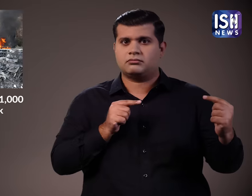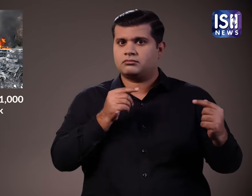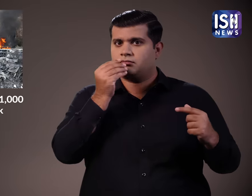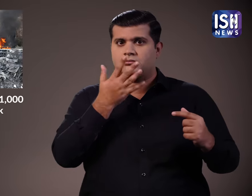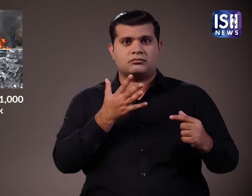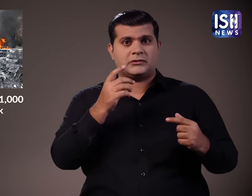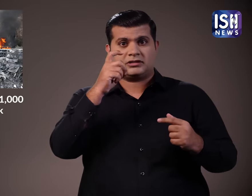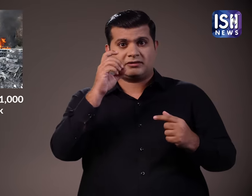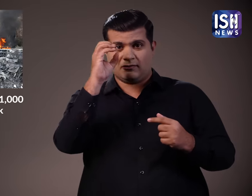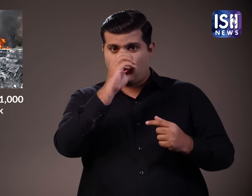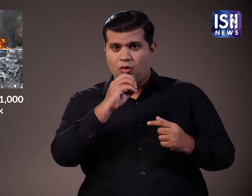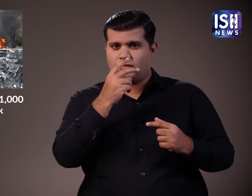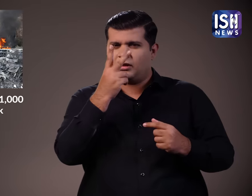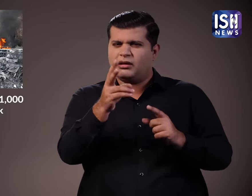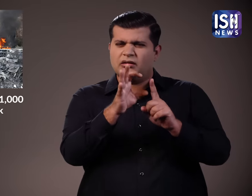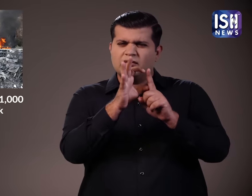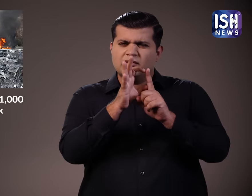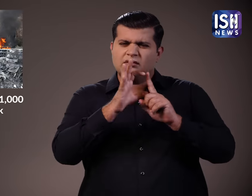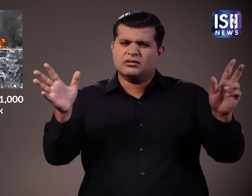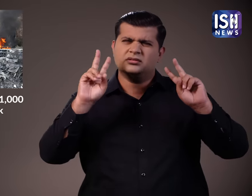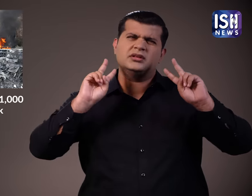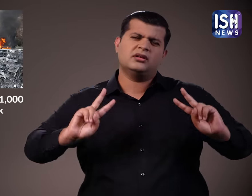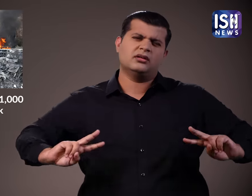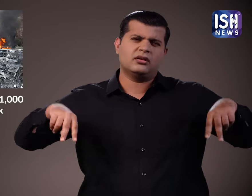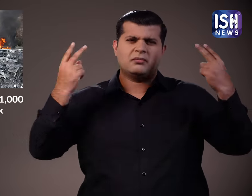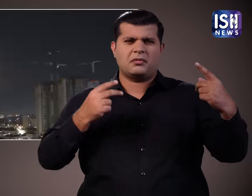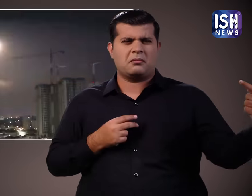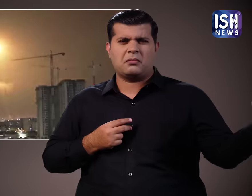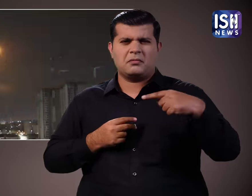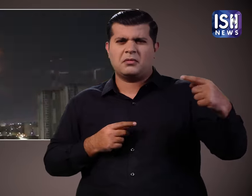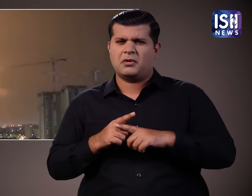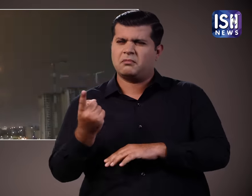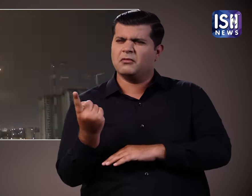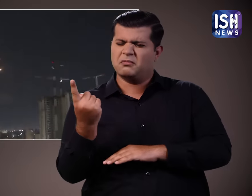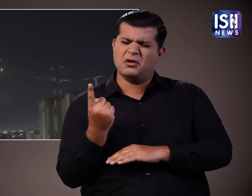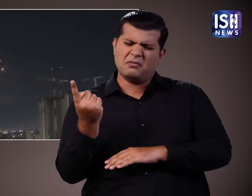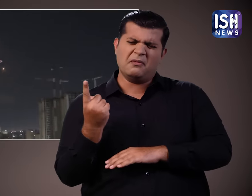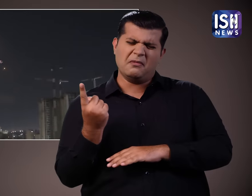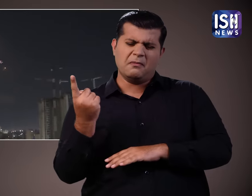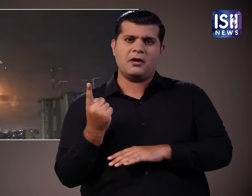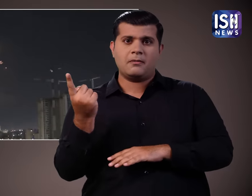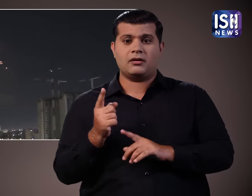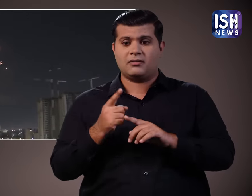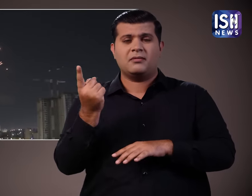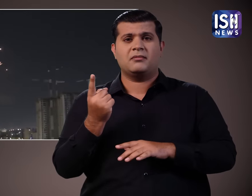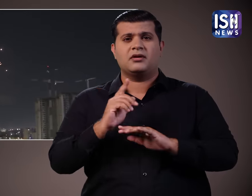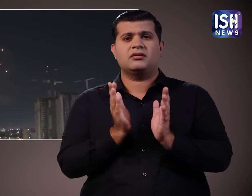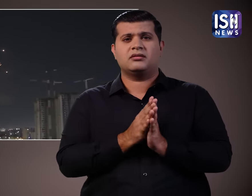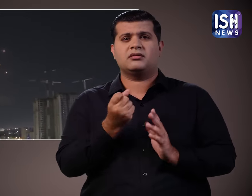जाता है साथ अक्टूबर को हमास ने इसराइल पर 5,000 रॉकेट फेक कर सबसे घातक हमला किया।